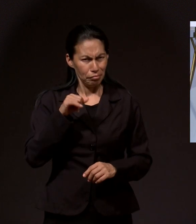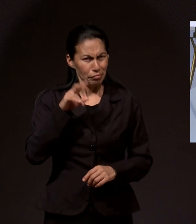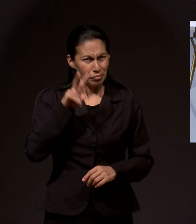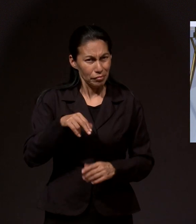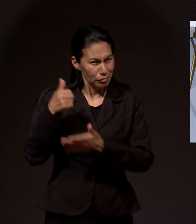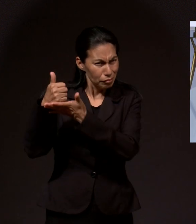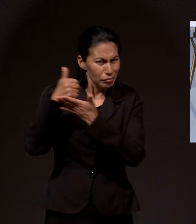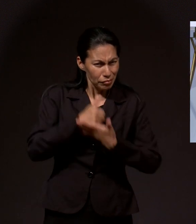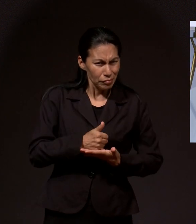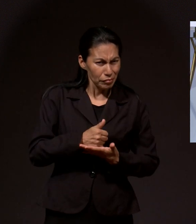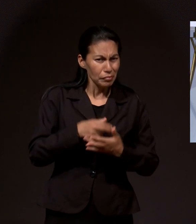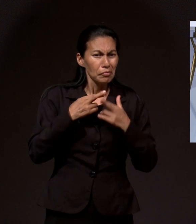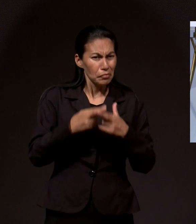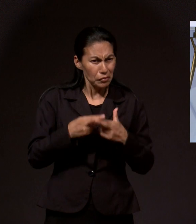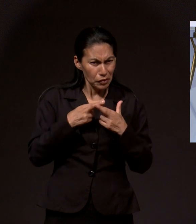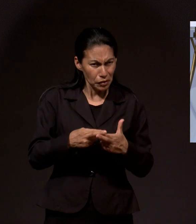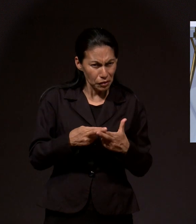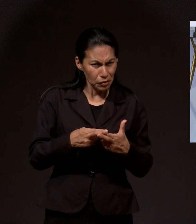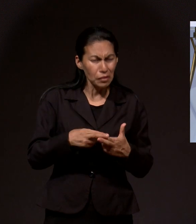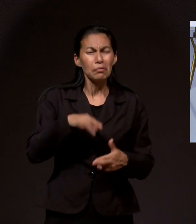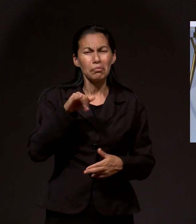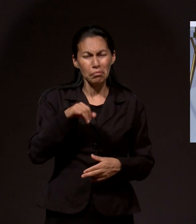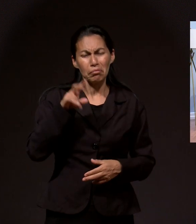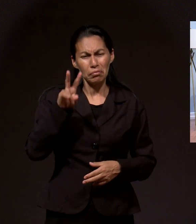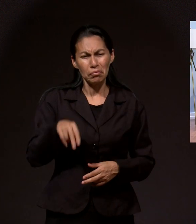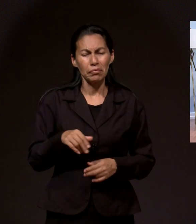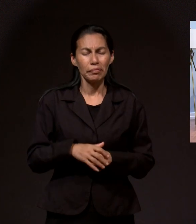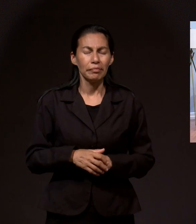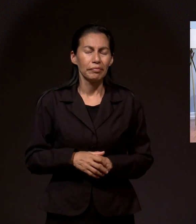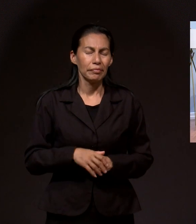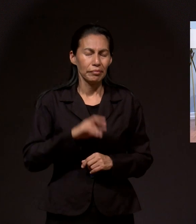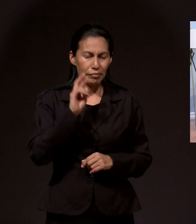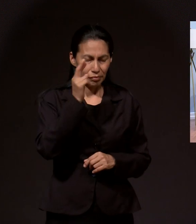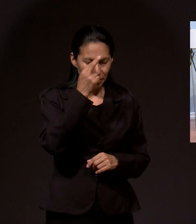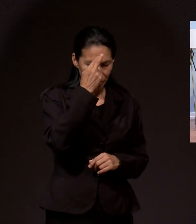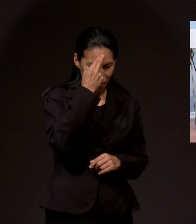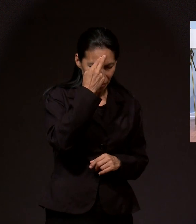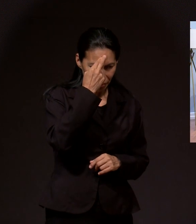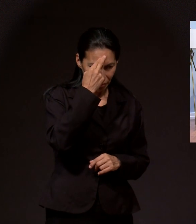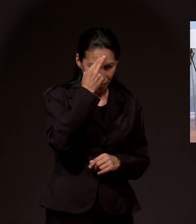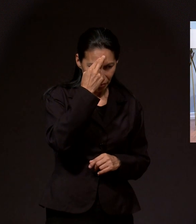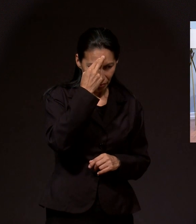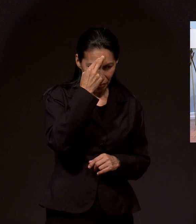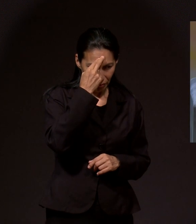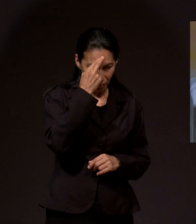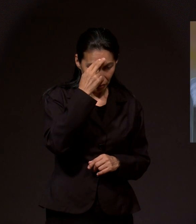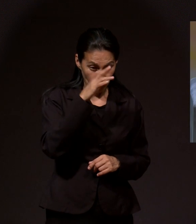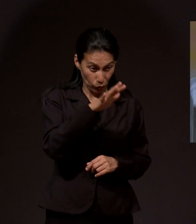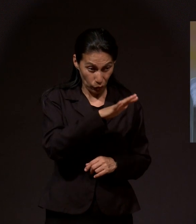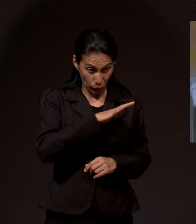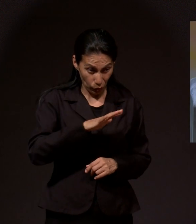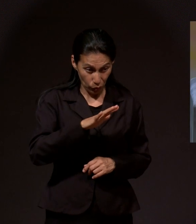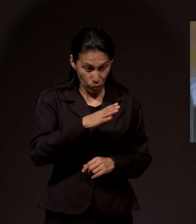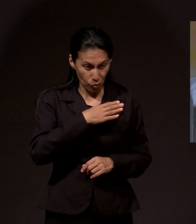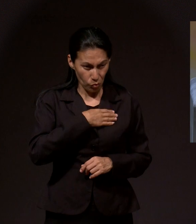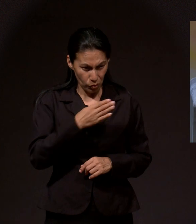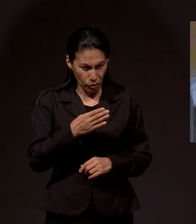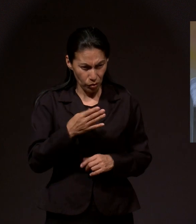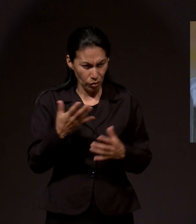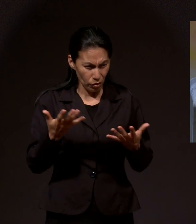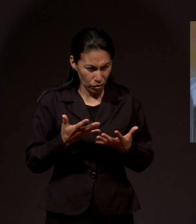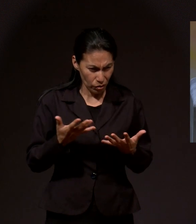dijo. Así es. Suficiente. Sí, me hace recordar un versículo que dice que todas nuestras buenas obras,